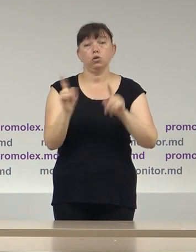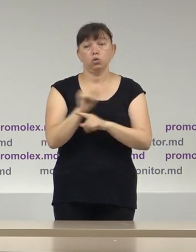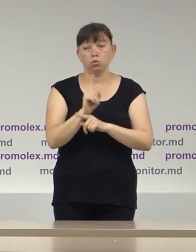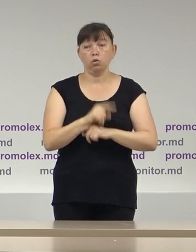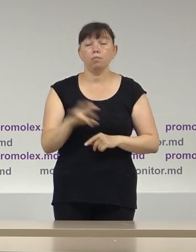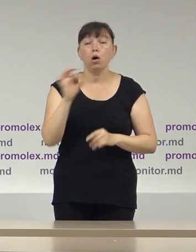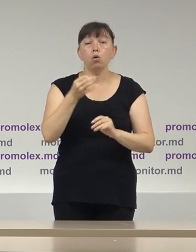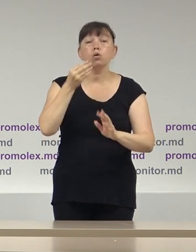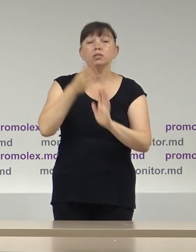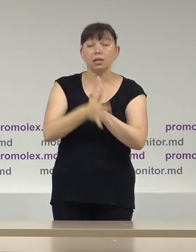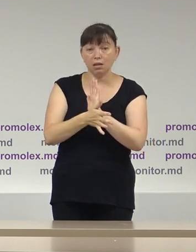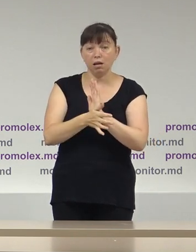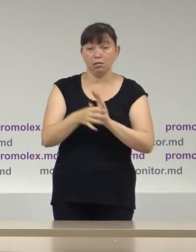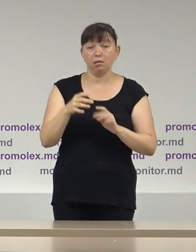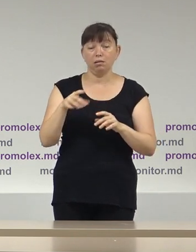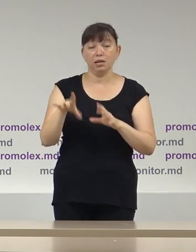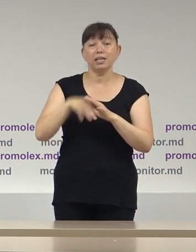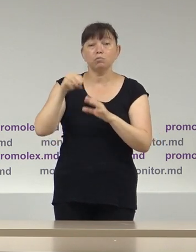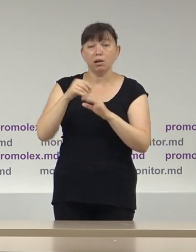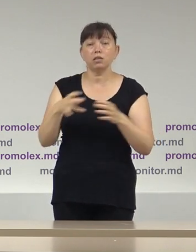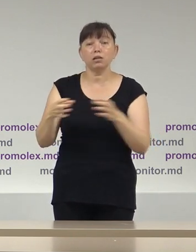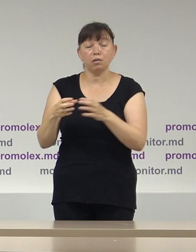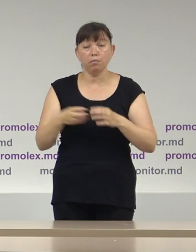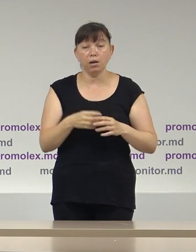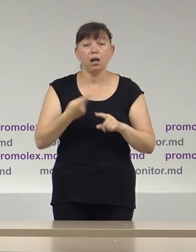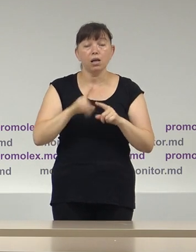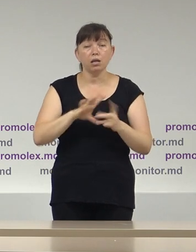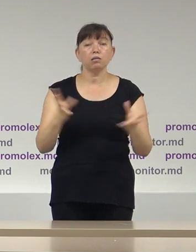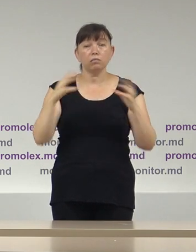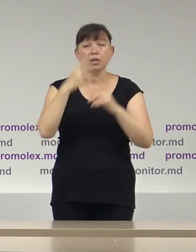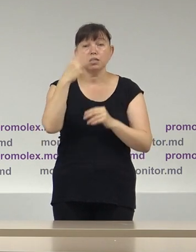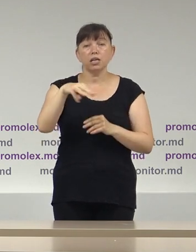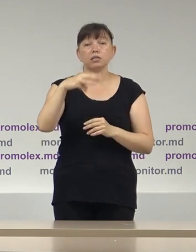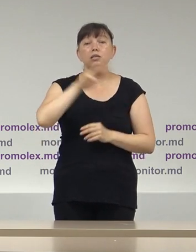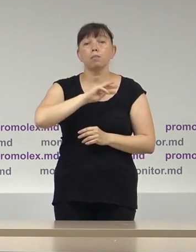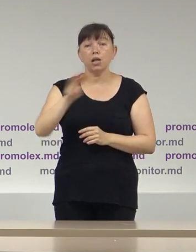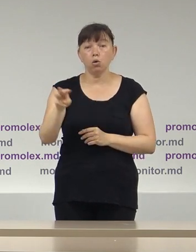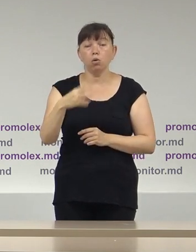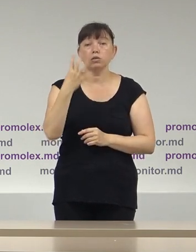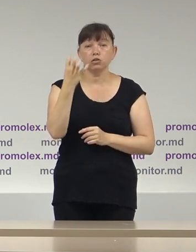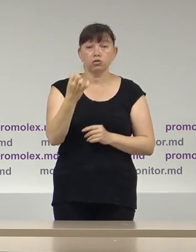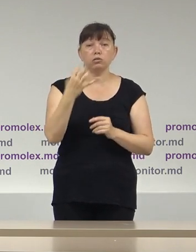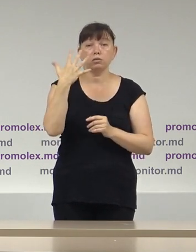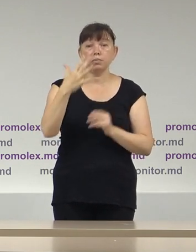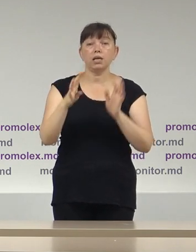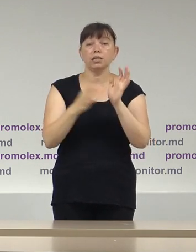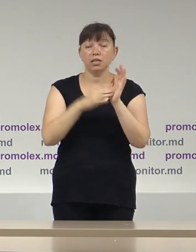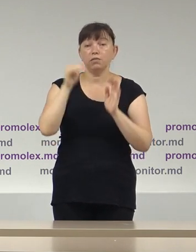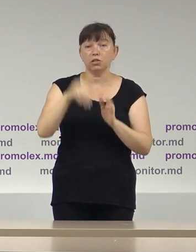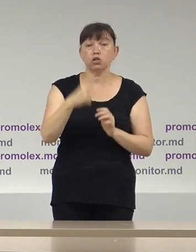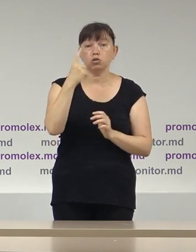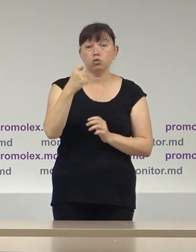referință la cheltuielile concurenților electorale, acestea au însumat în total 30.459